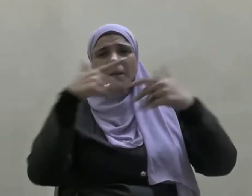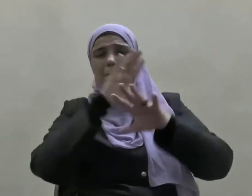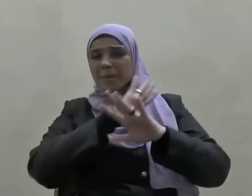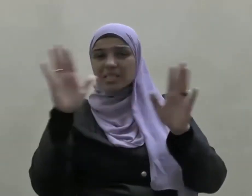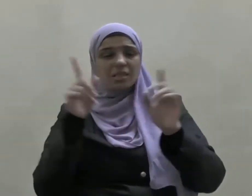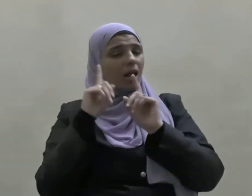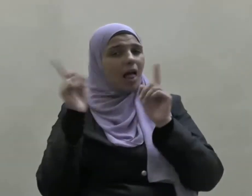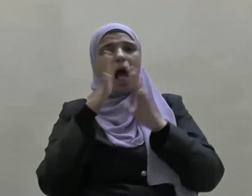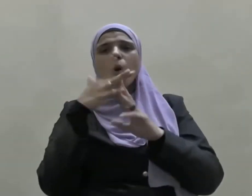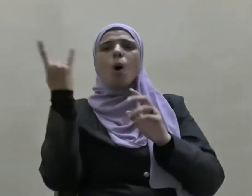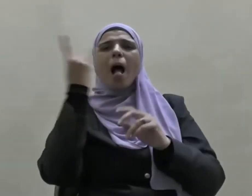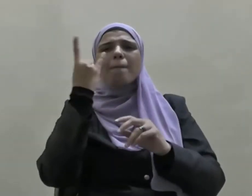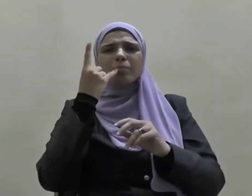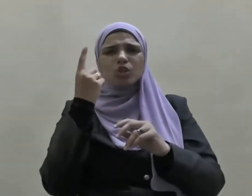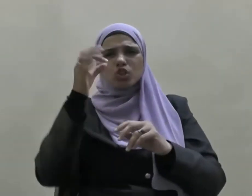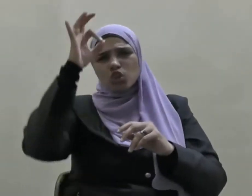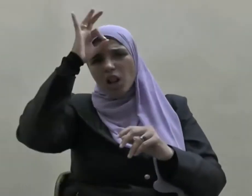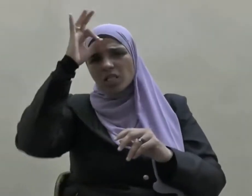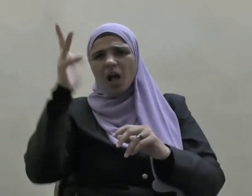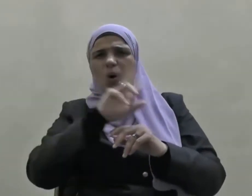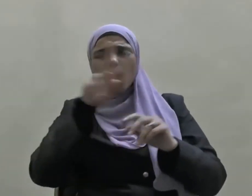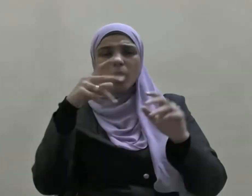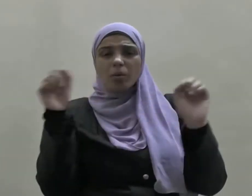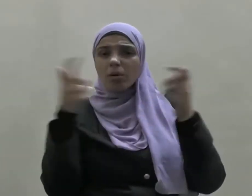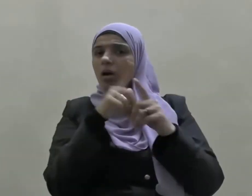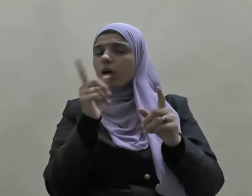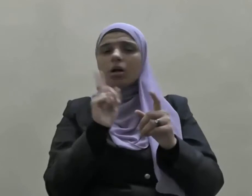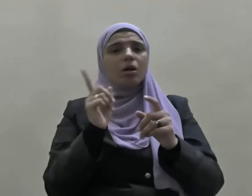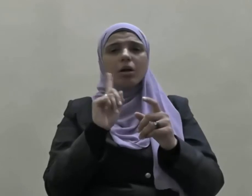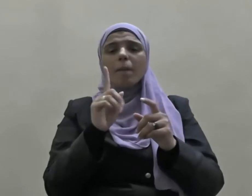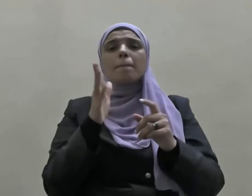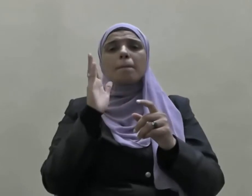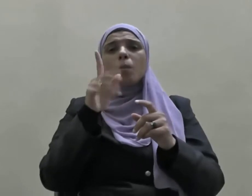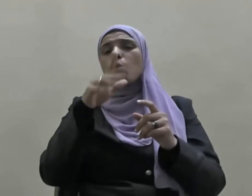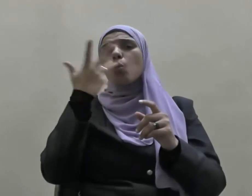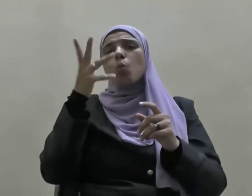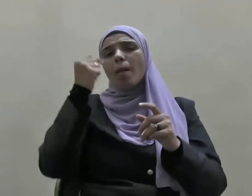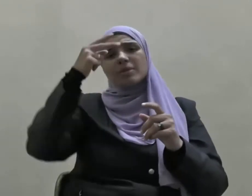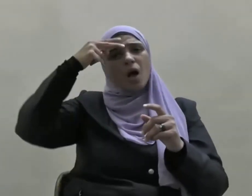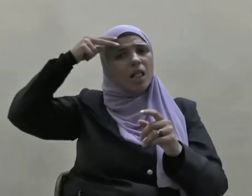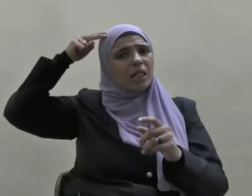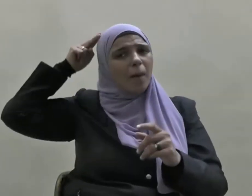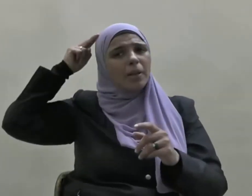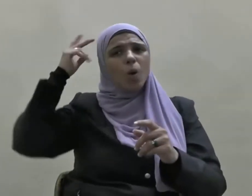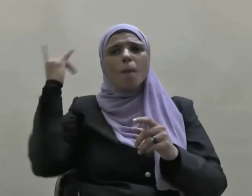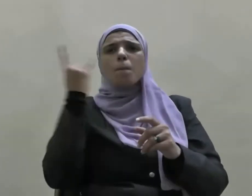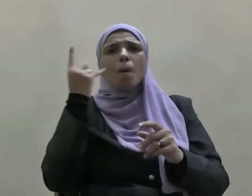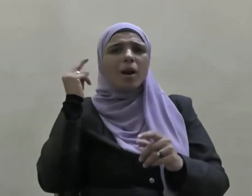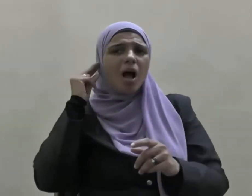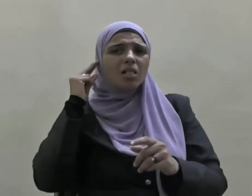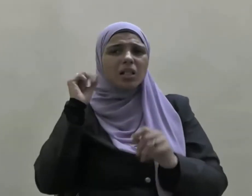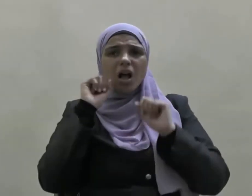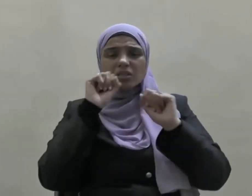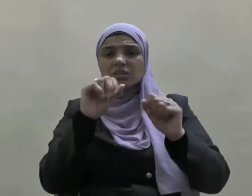أو أمنية محضة ولا حتى مخابراتية محضة